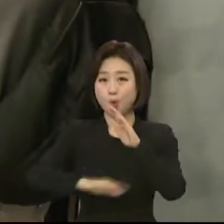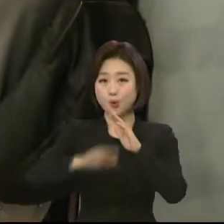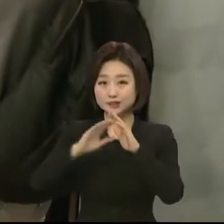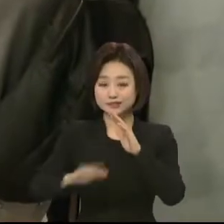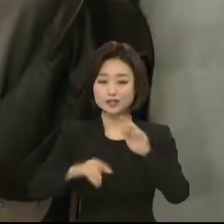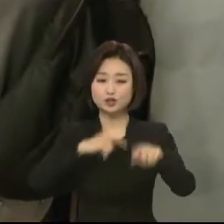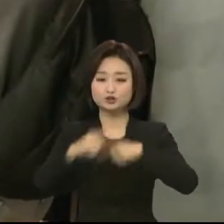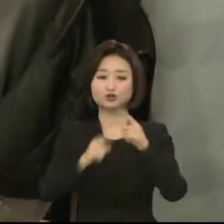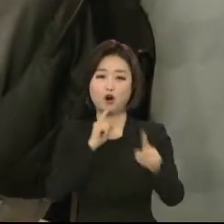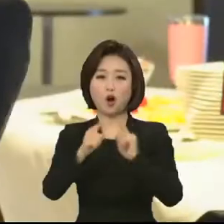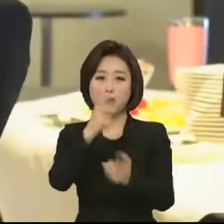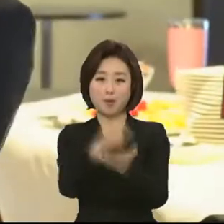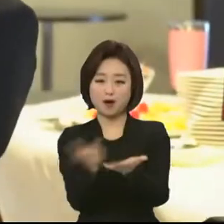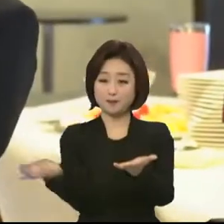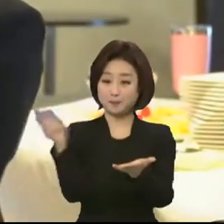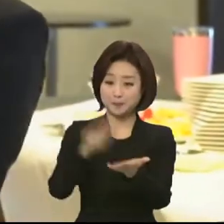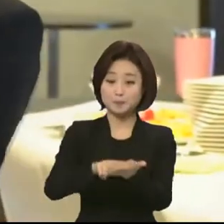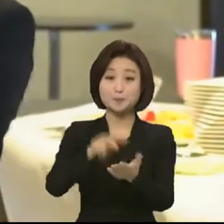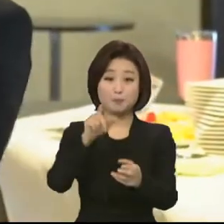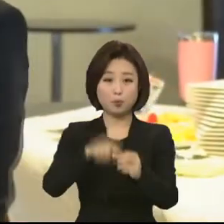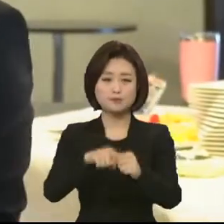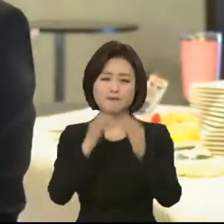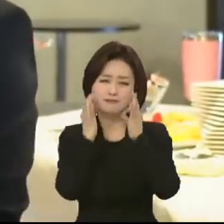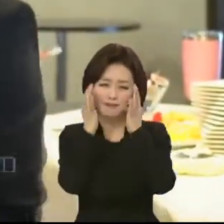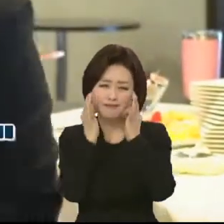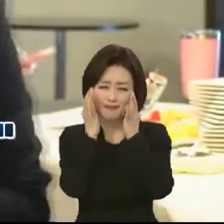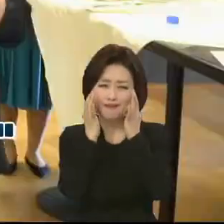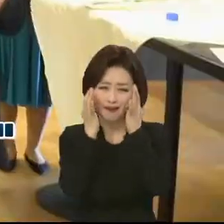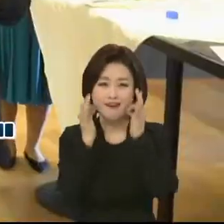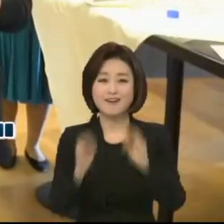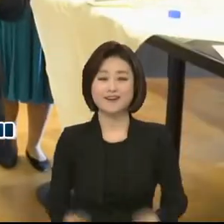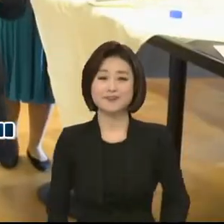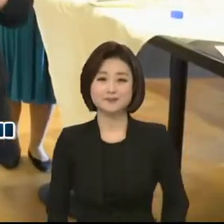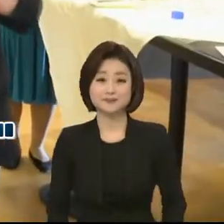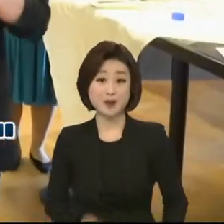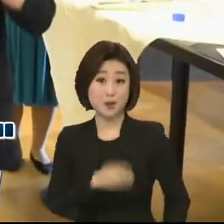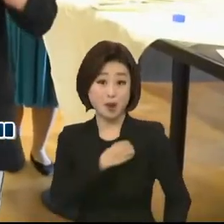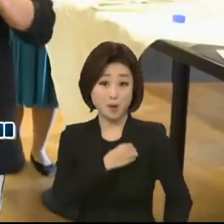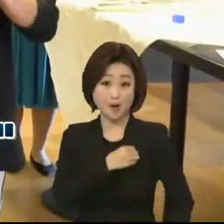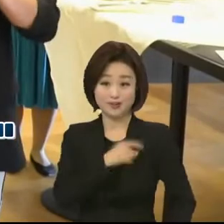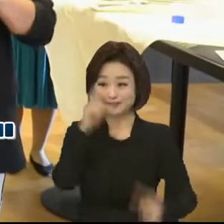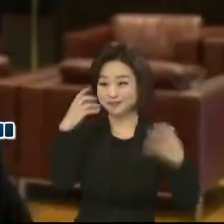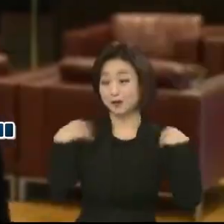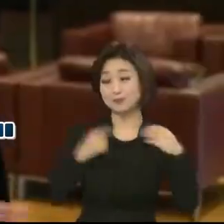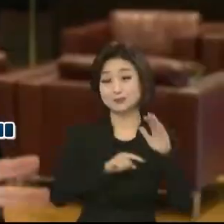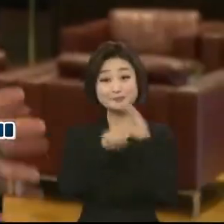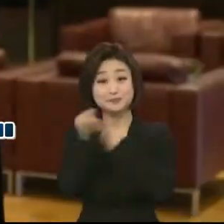인정받기 위한 노력도 병행하고 있는데요. 협회 회원들이 연방의회를 찾았습니다.